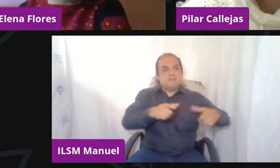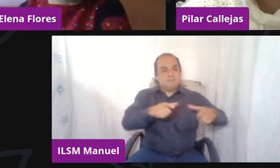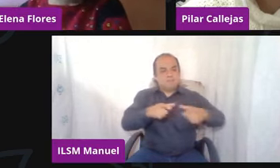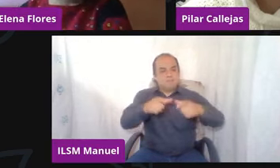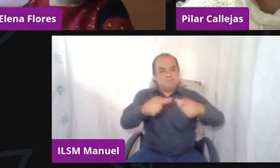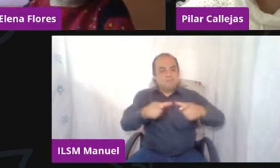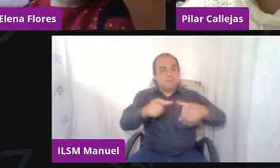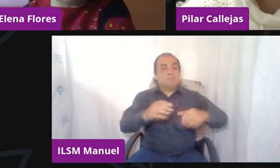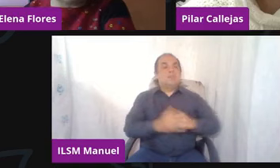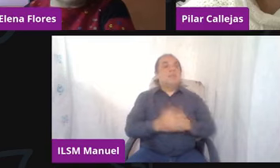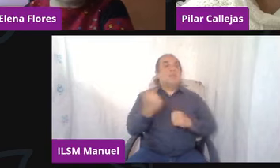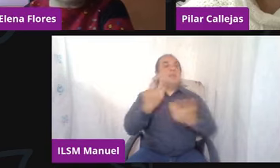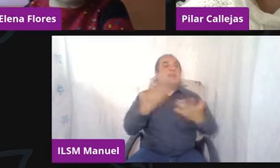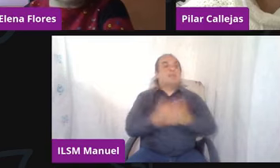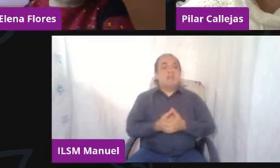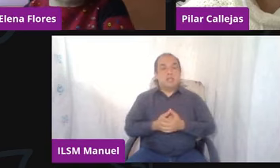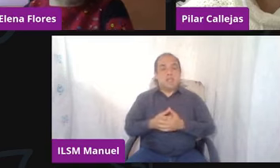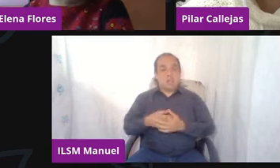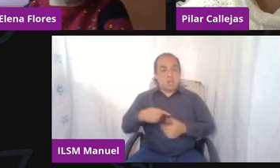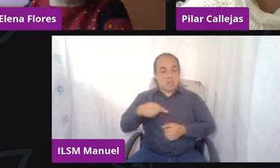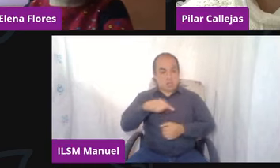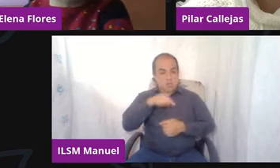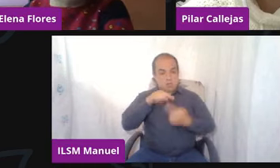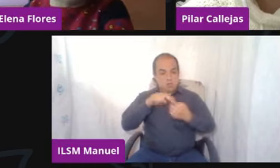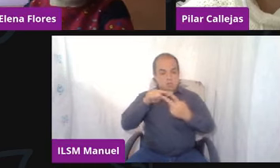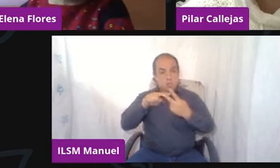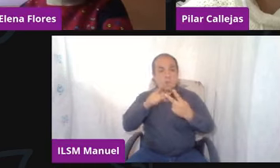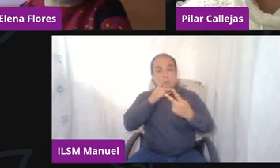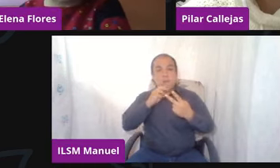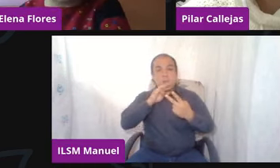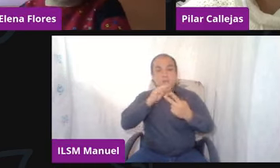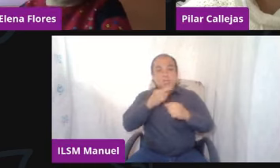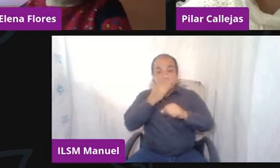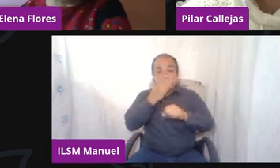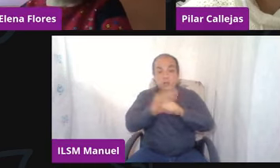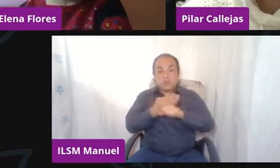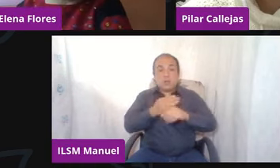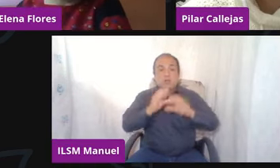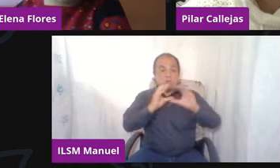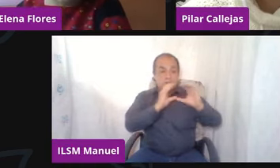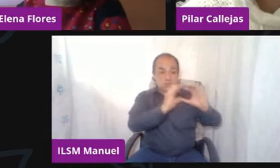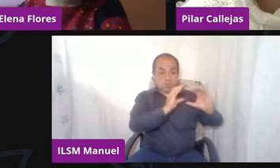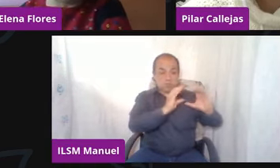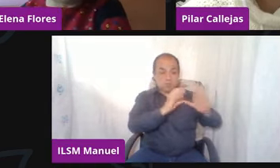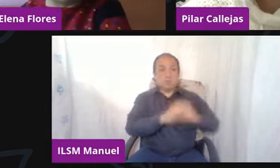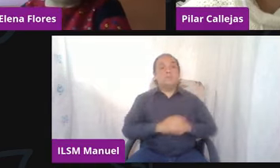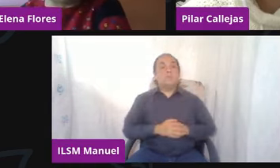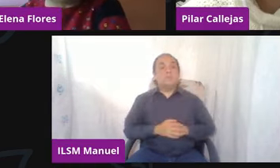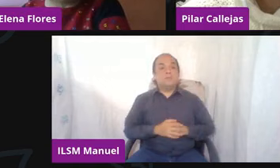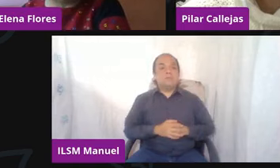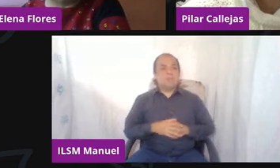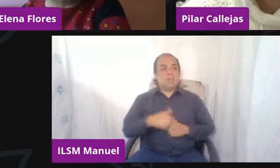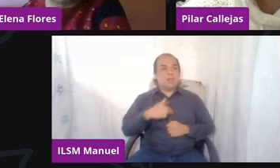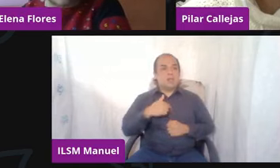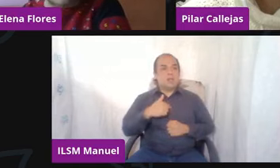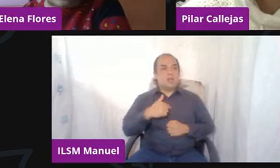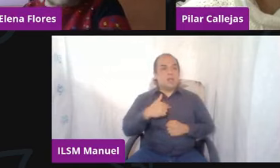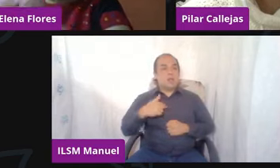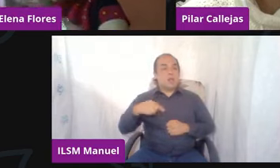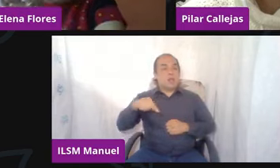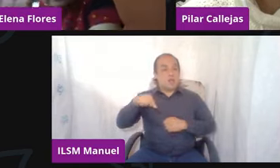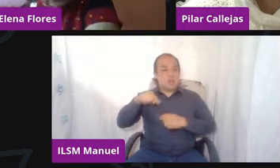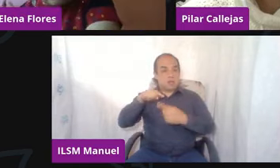las y los responsables de crianza quienes están sufriendo este colapso emocional, por así decirlo,